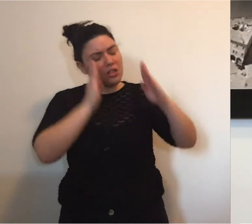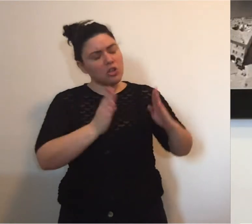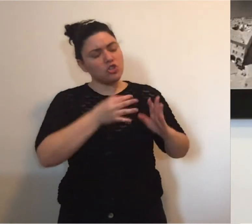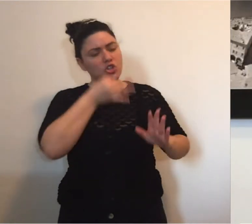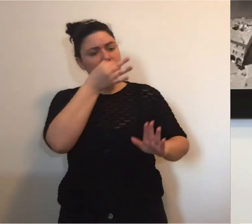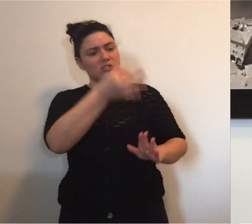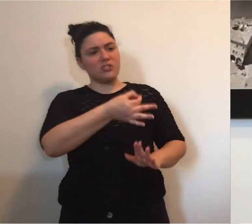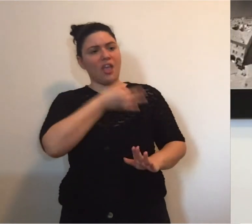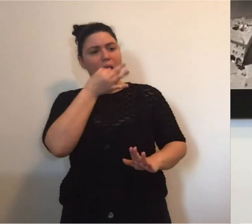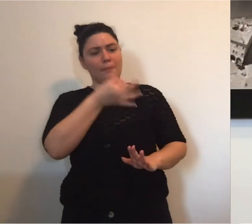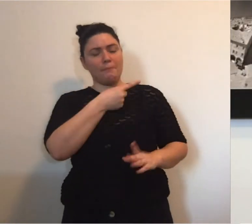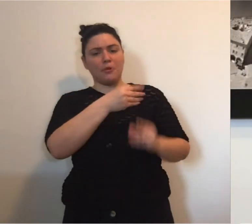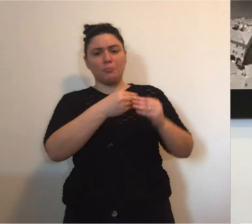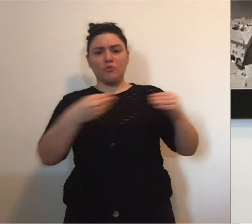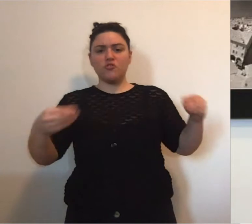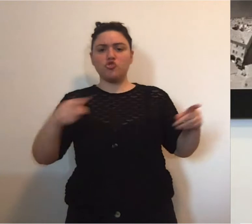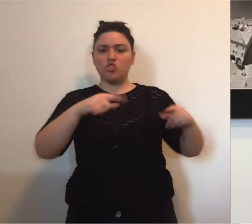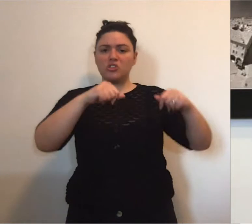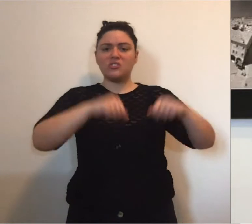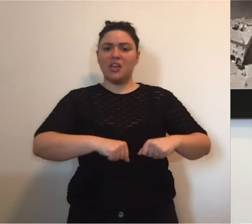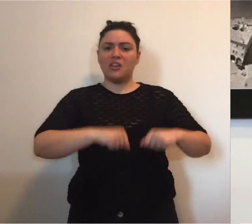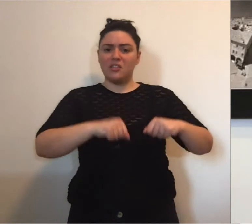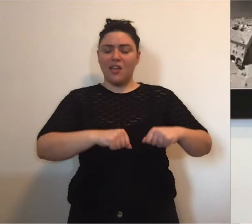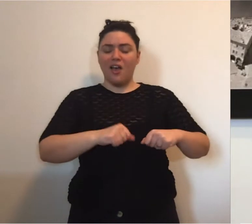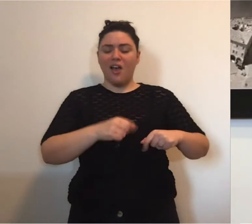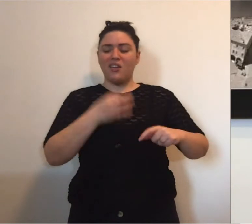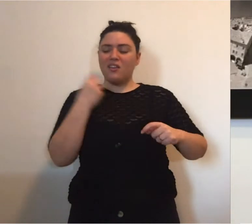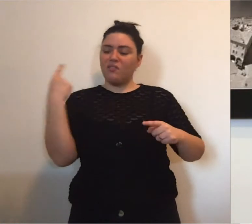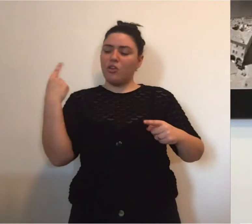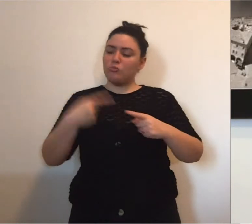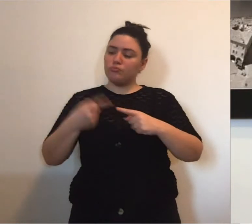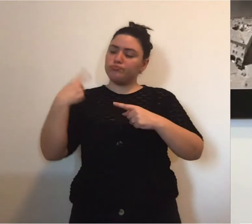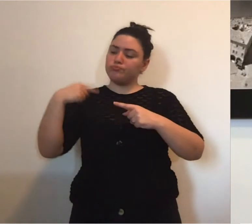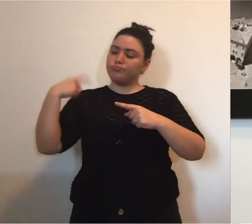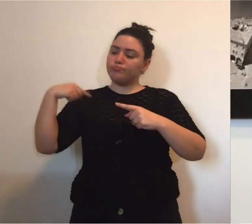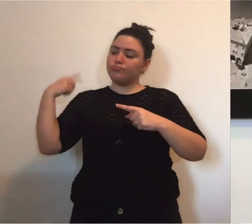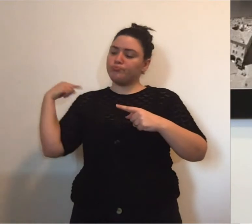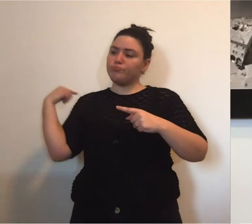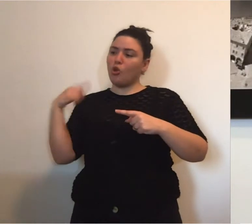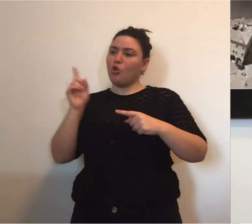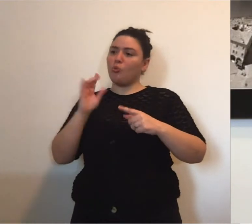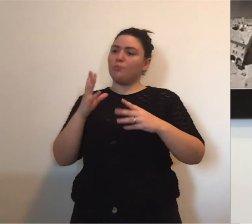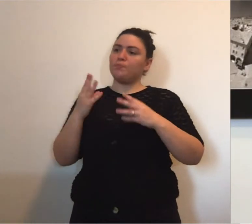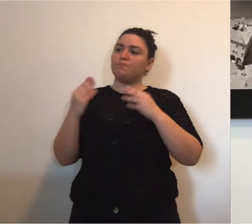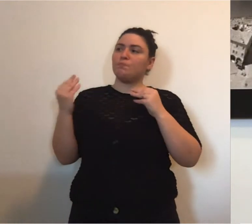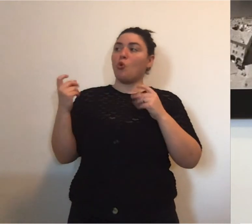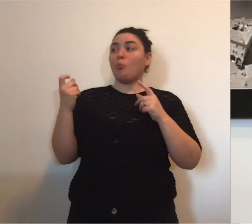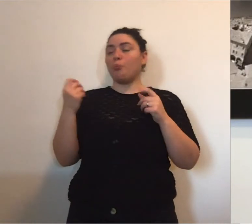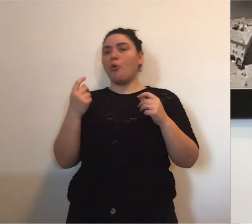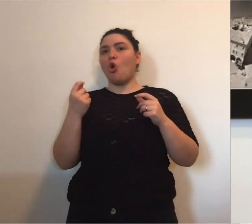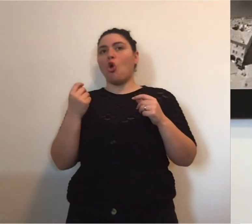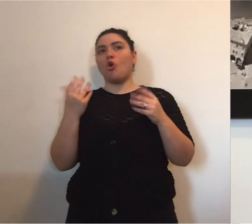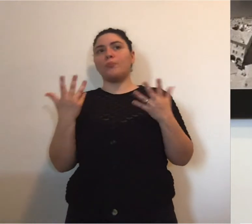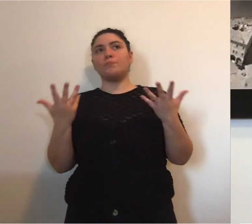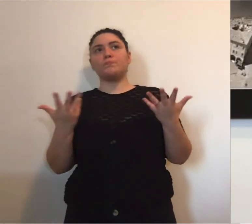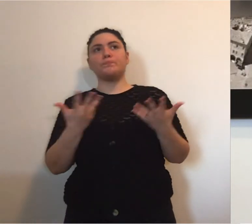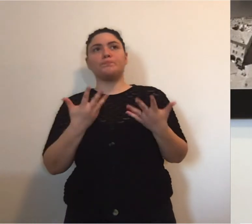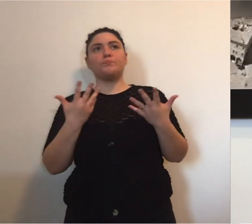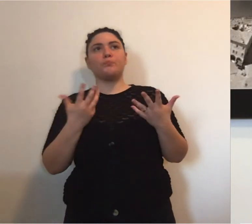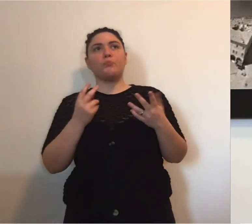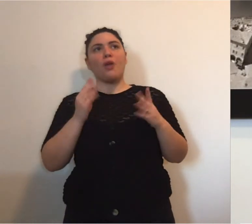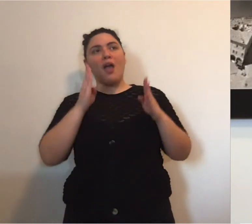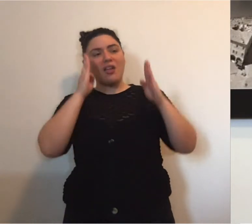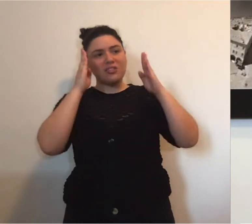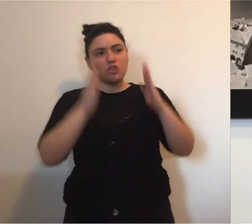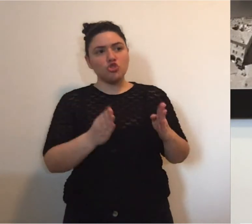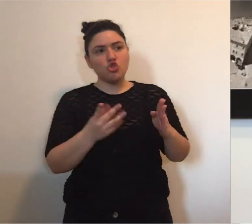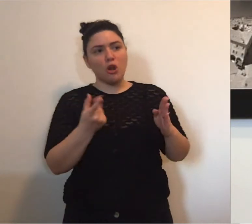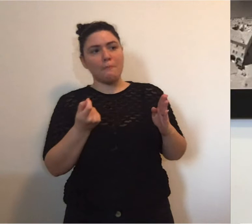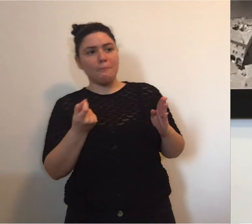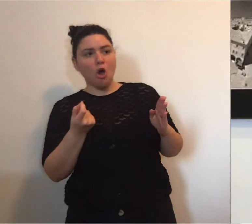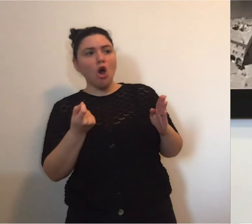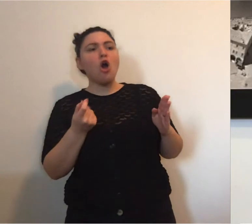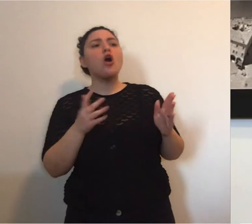attenzione per quella professione sanitaria che tanto spesso è stata messa in discussione, ma